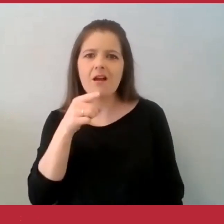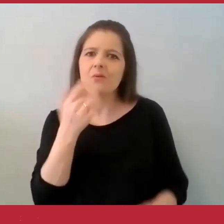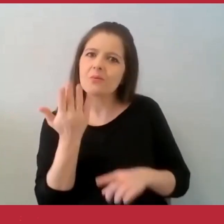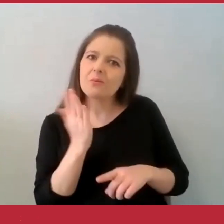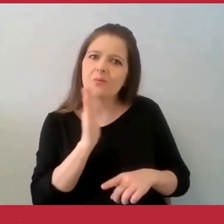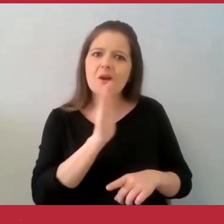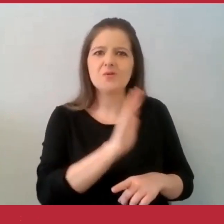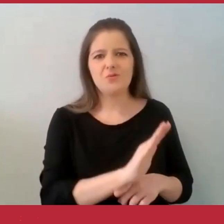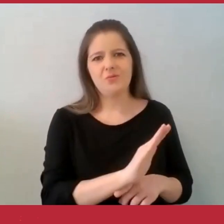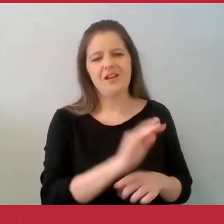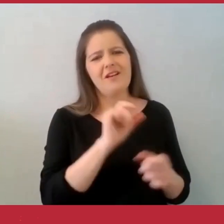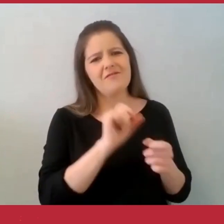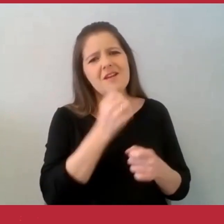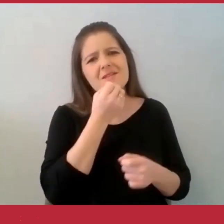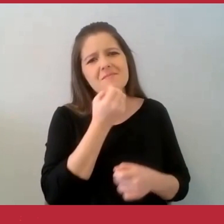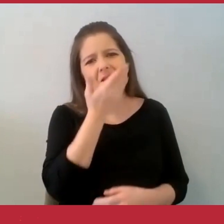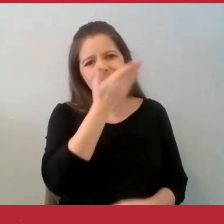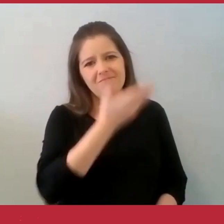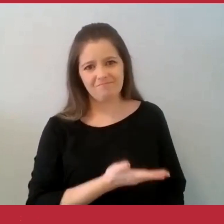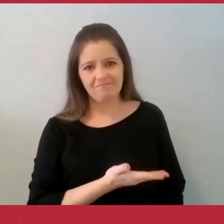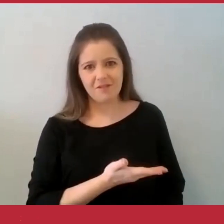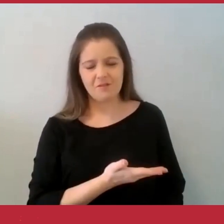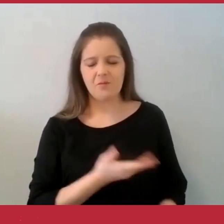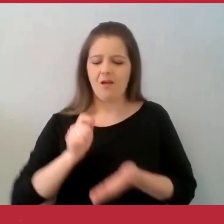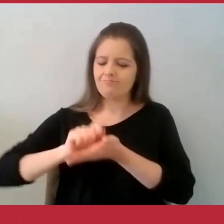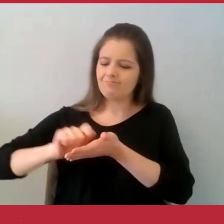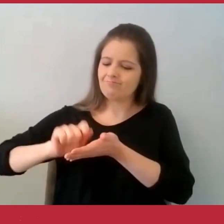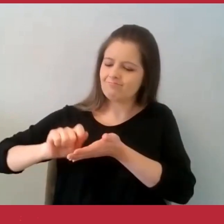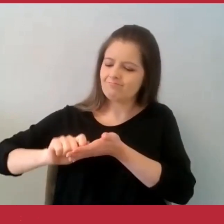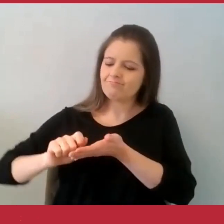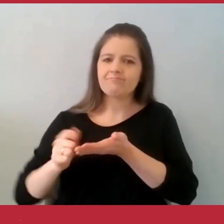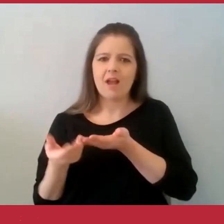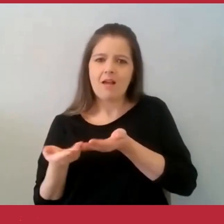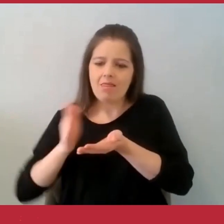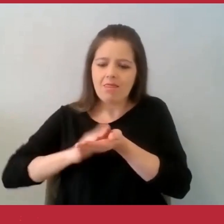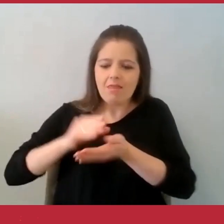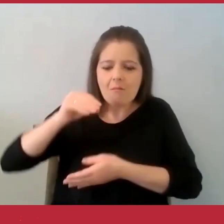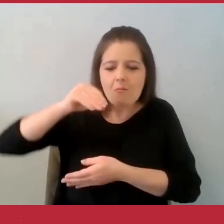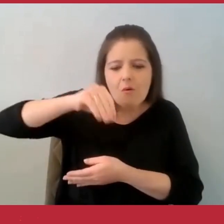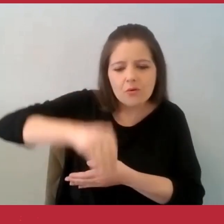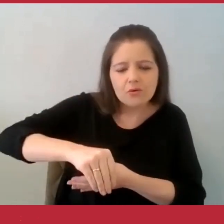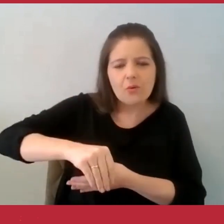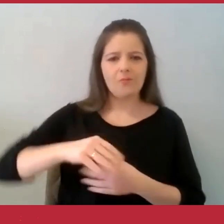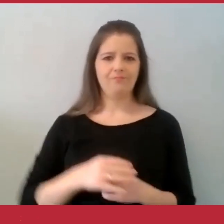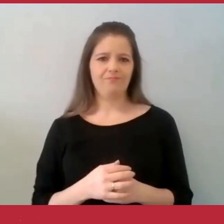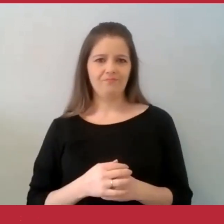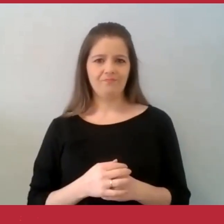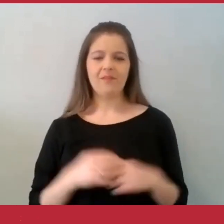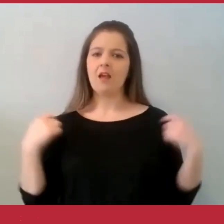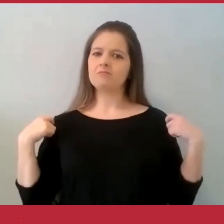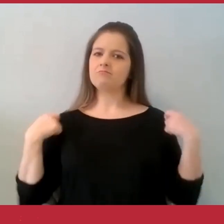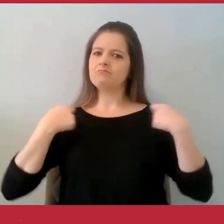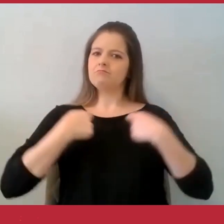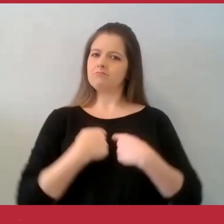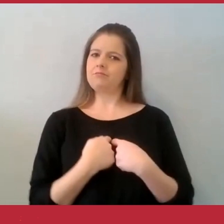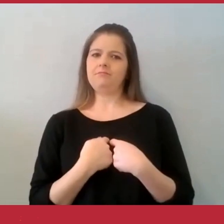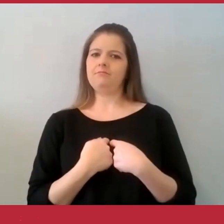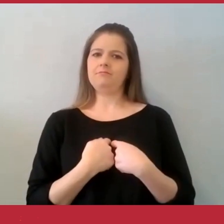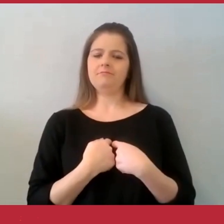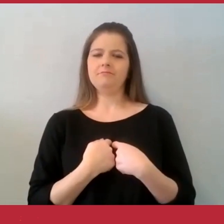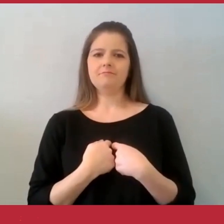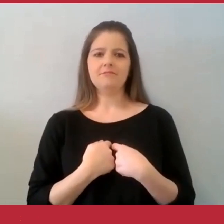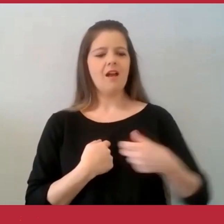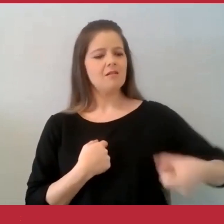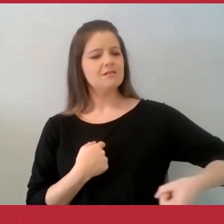alguém. Então, Gaspar vestiu seu paletó, pegou a cesta com o frango dentro e